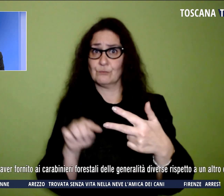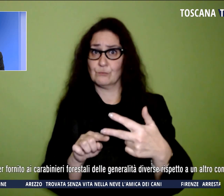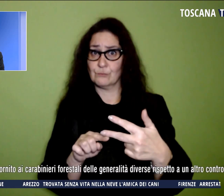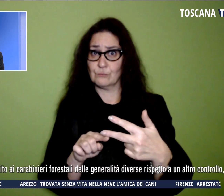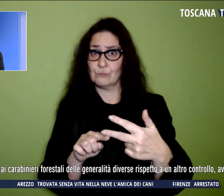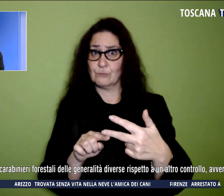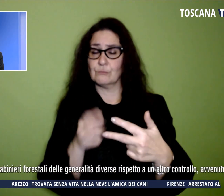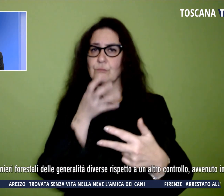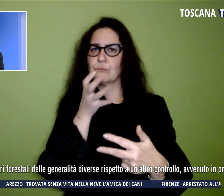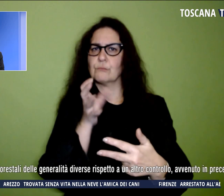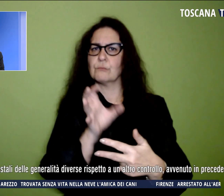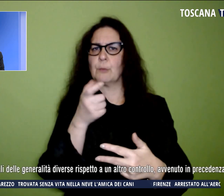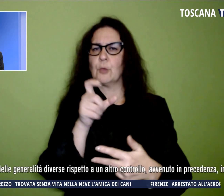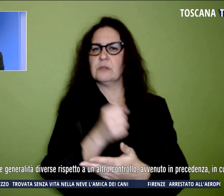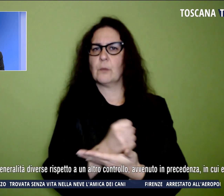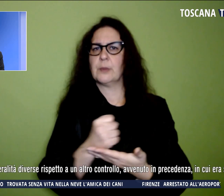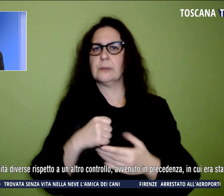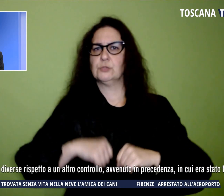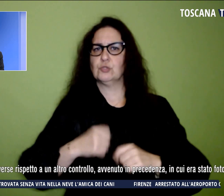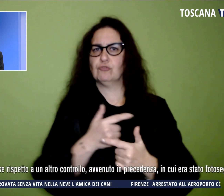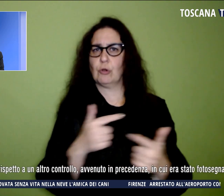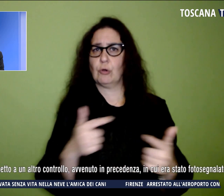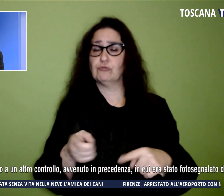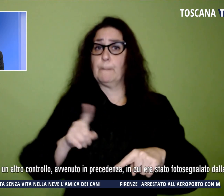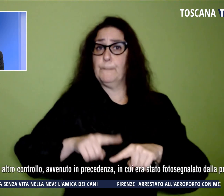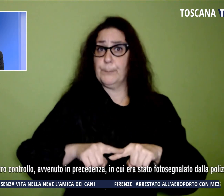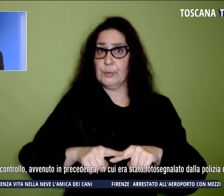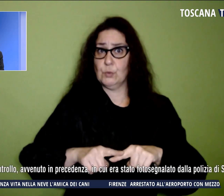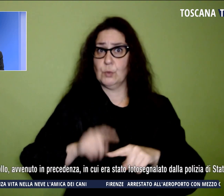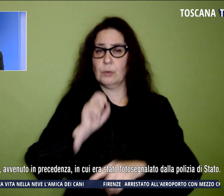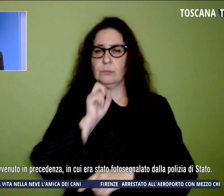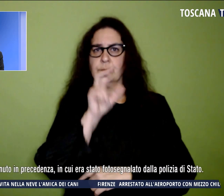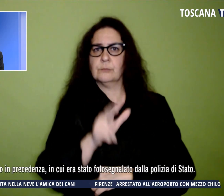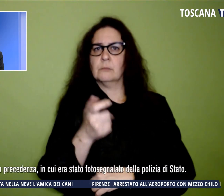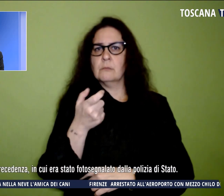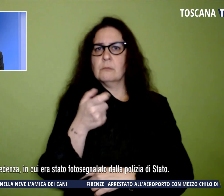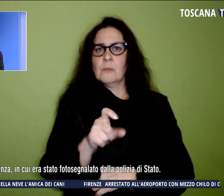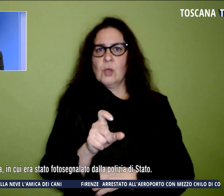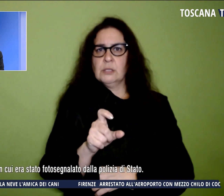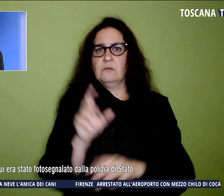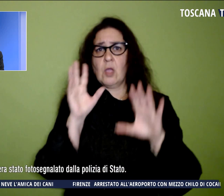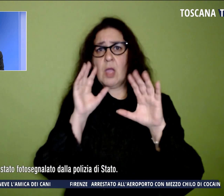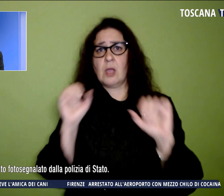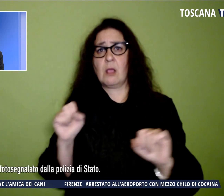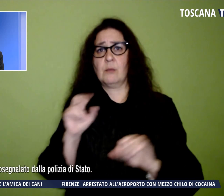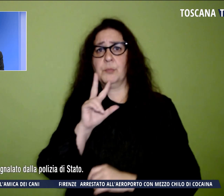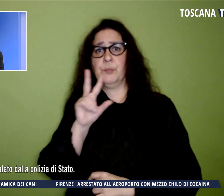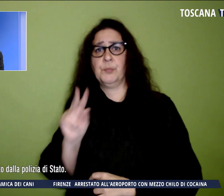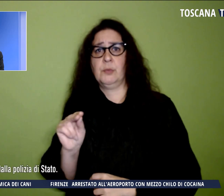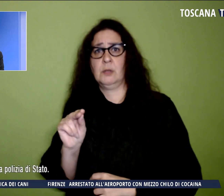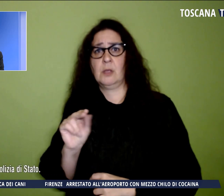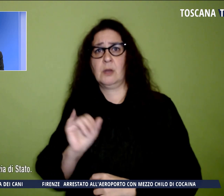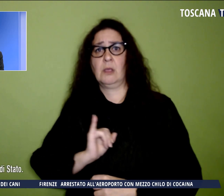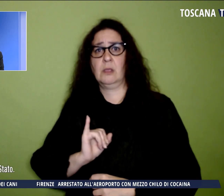'assenza di permesso di soggiorno, è stato segnalato per aver fornito ai carabinieri delle generalità